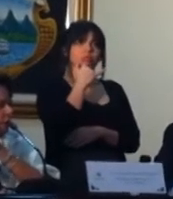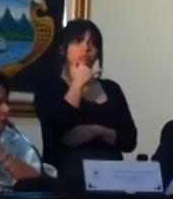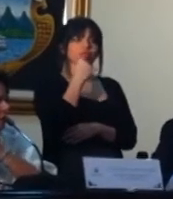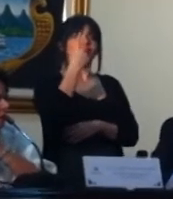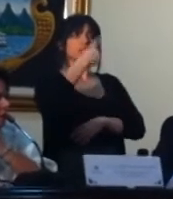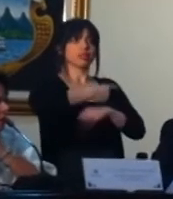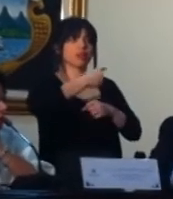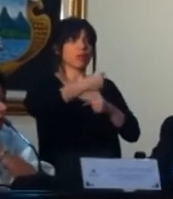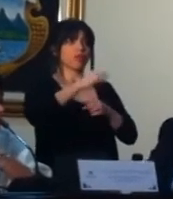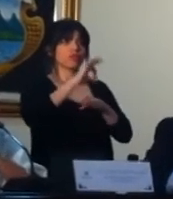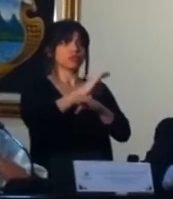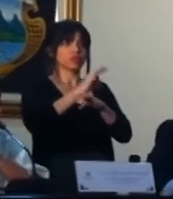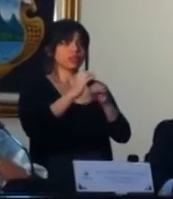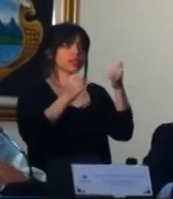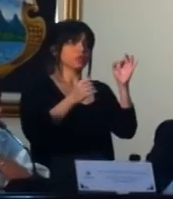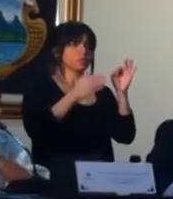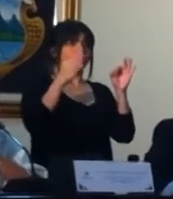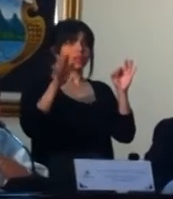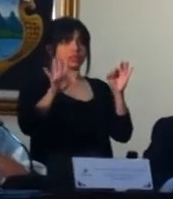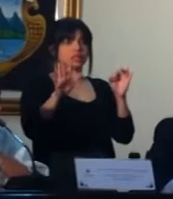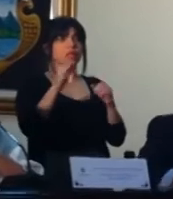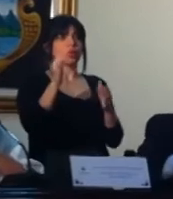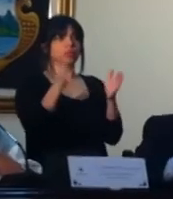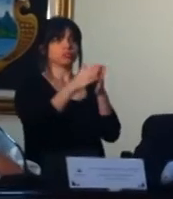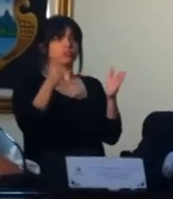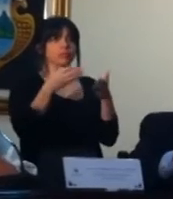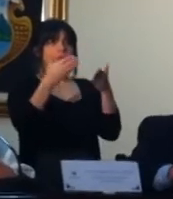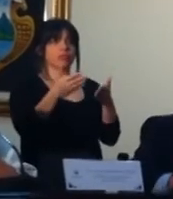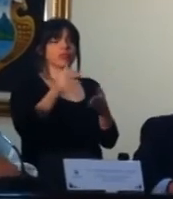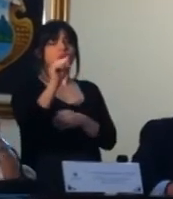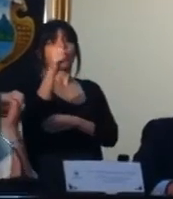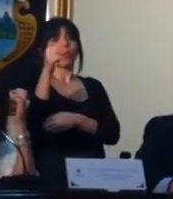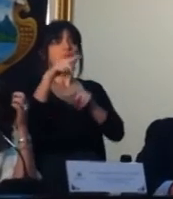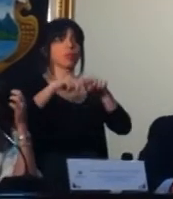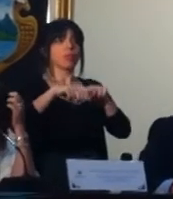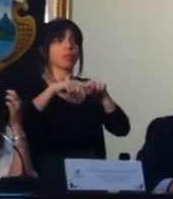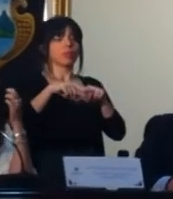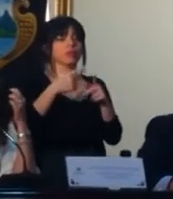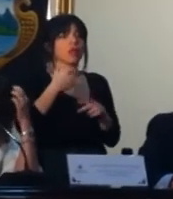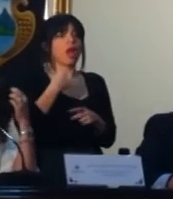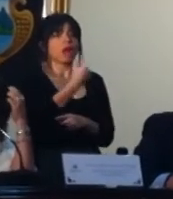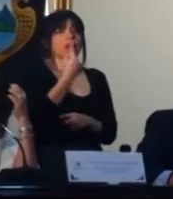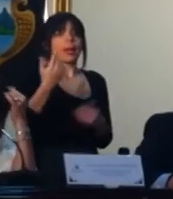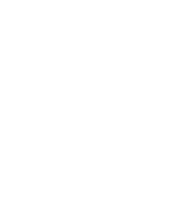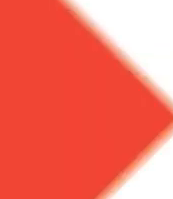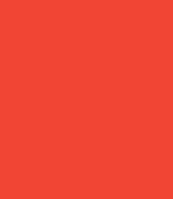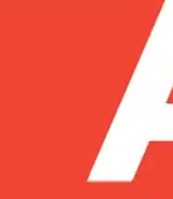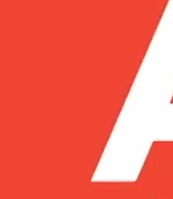entidades laborales funcionales del 19 al 5, eso es lo que estamos dando, lo otro ya depende de lo que tenga cada trabajador.